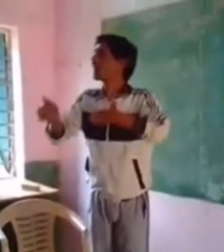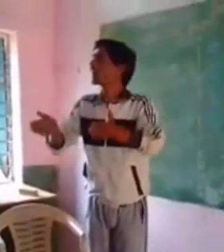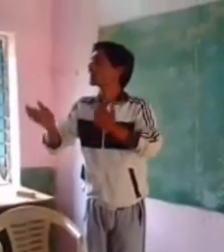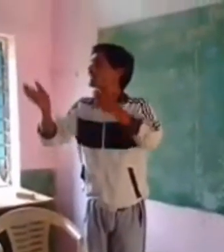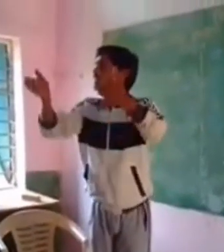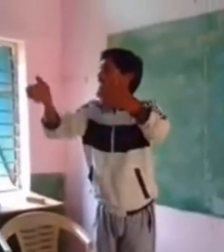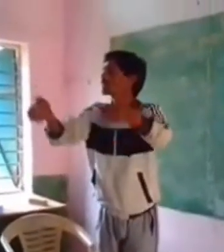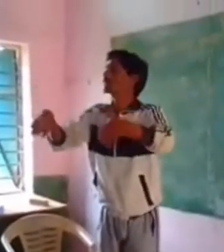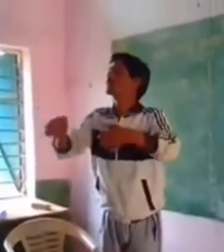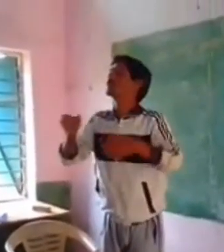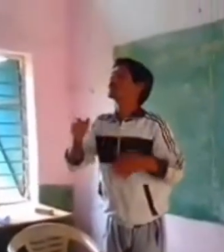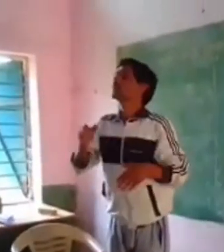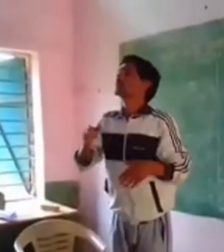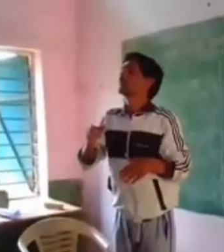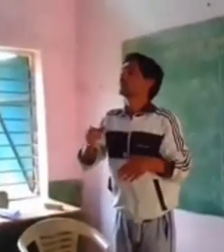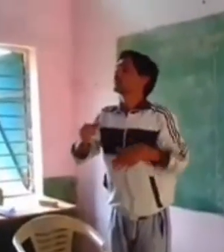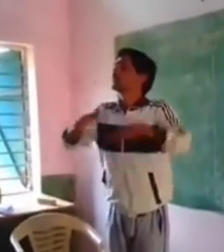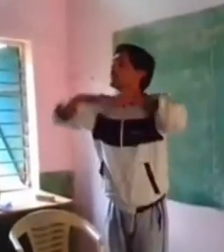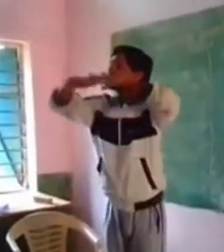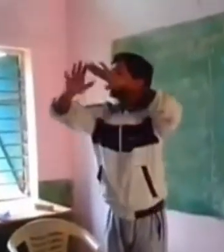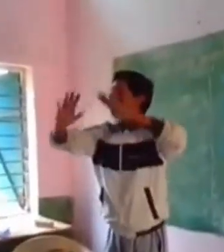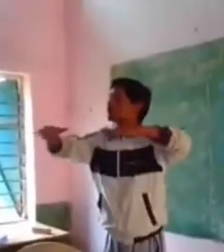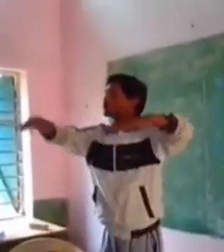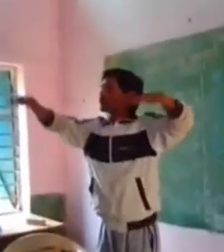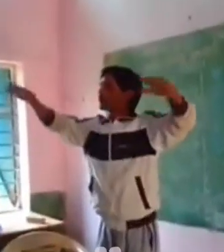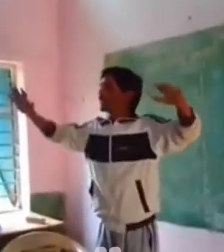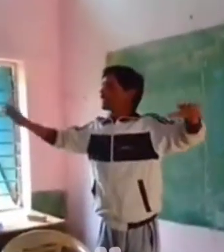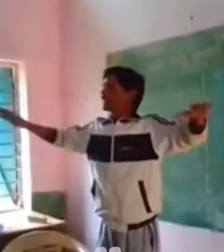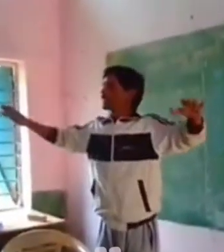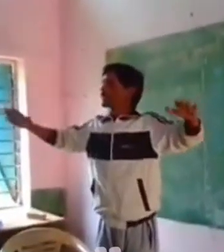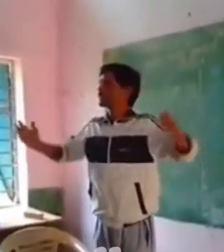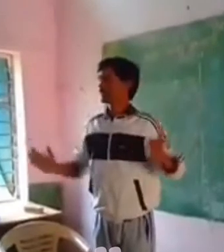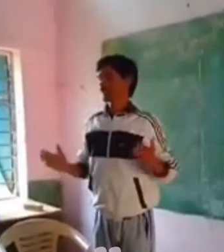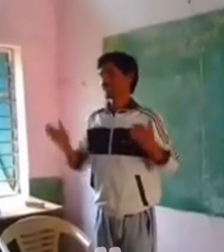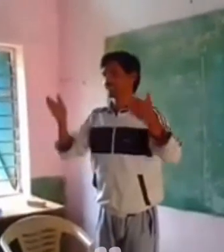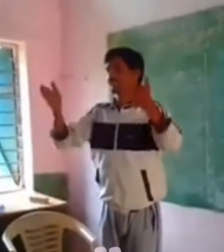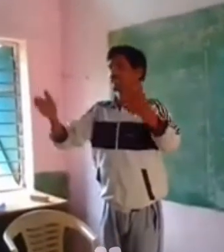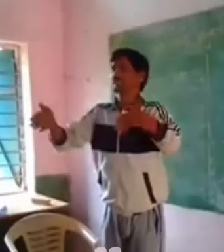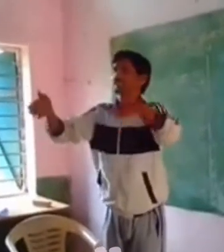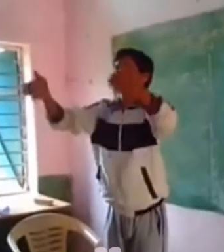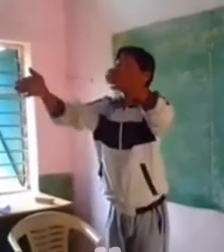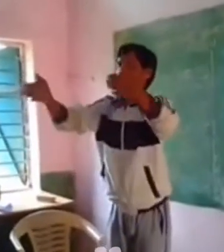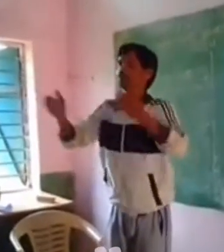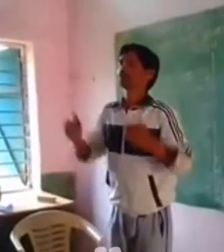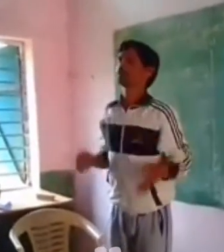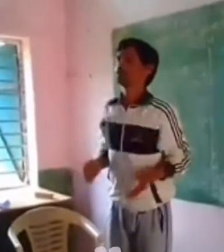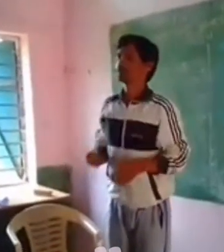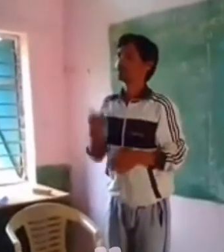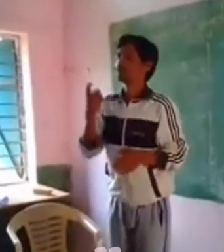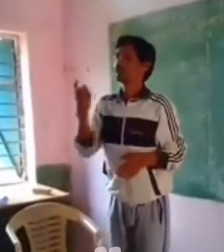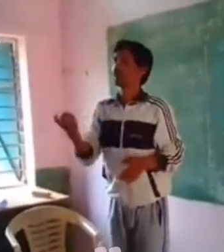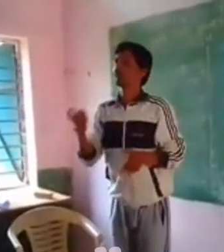जहां समुद्र में जलता है ज